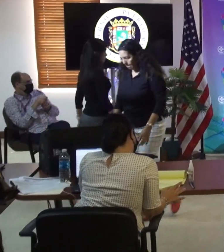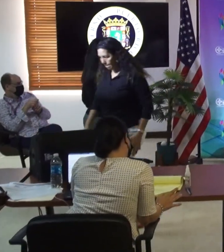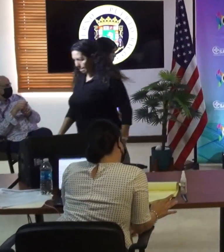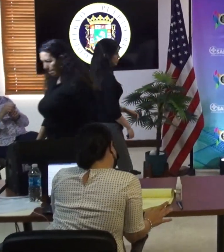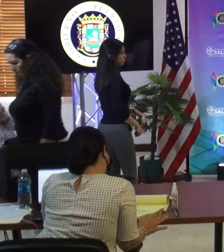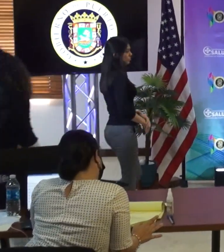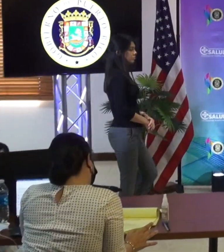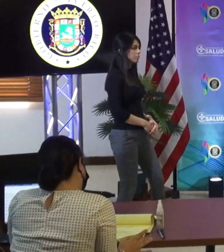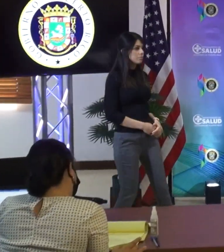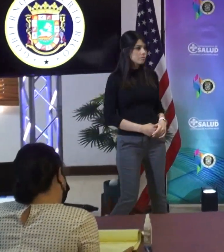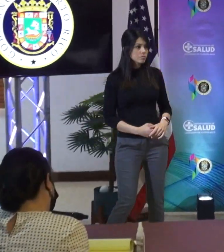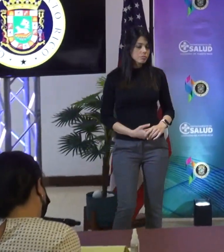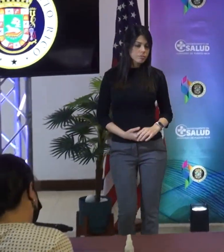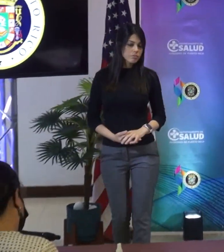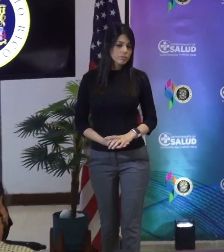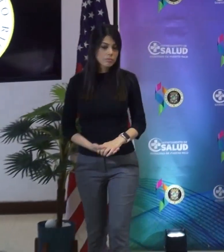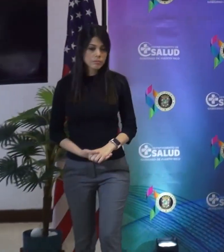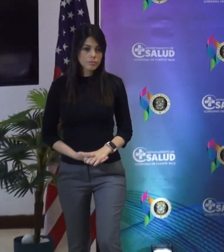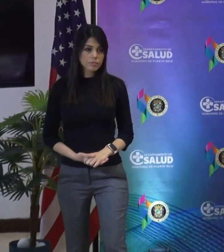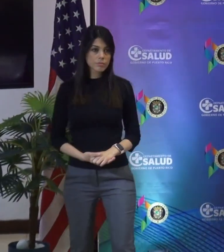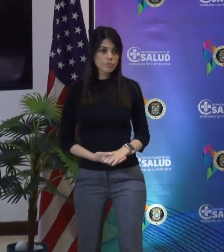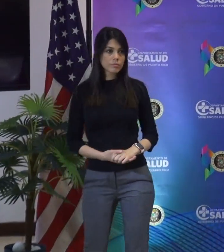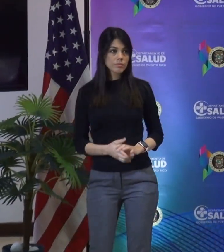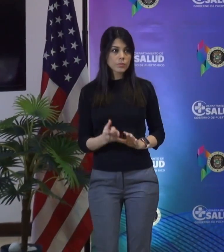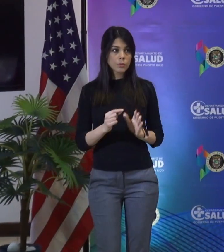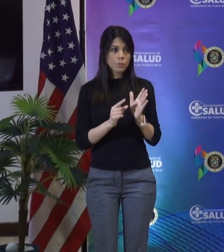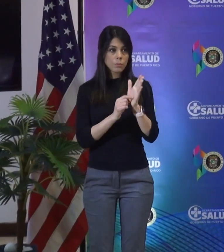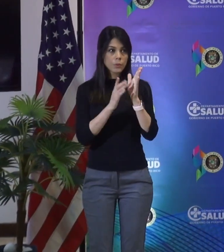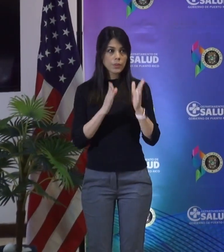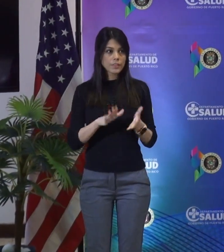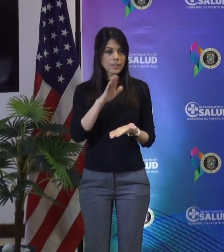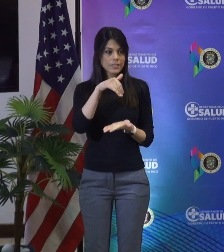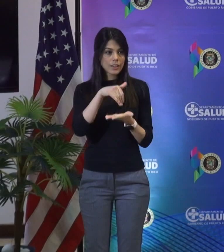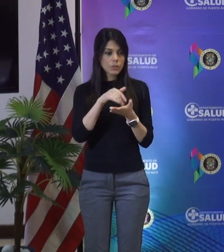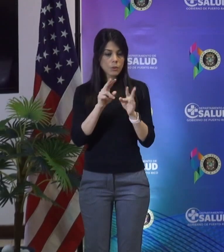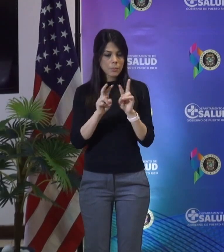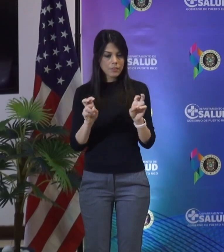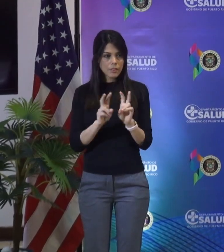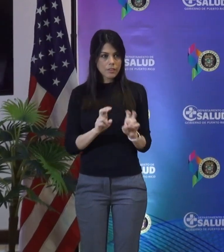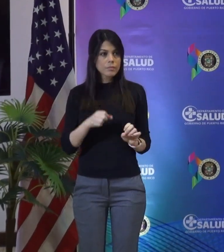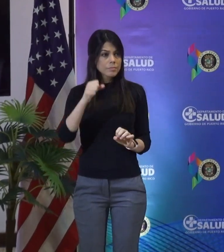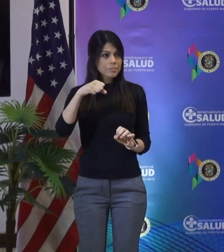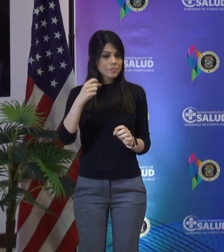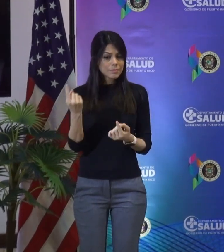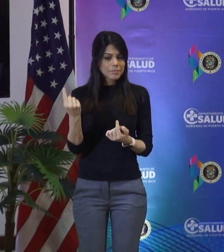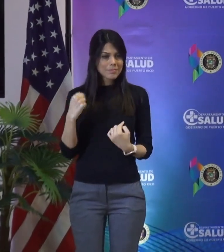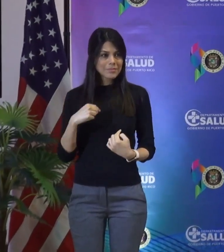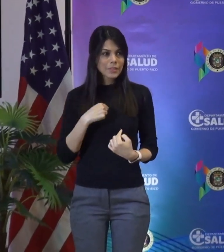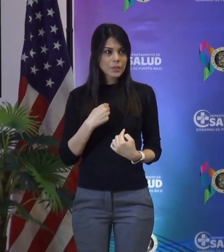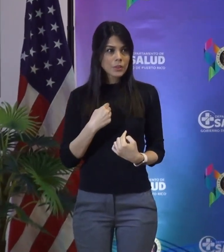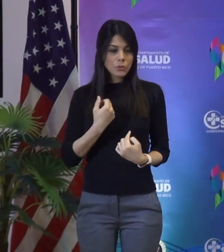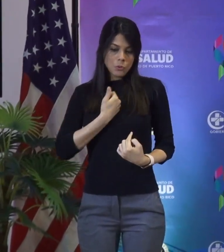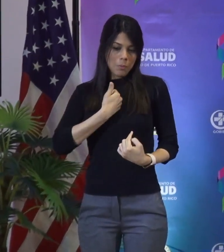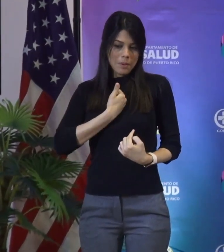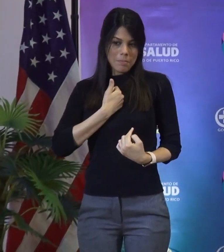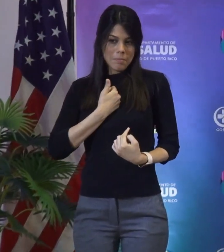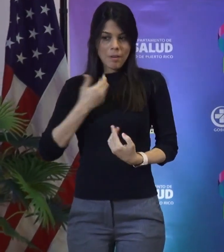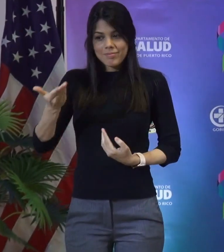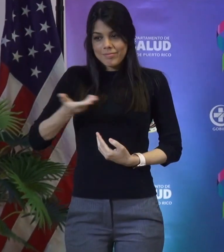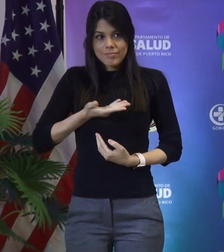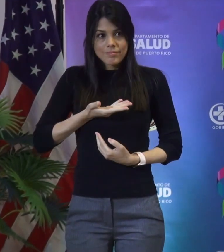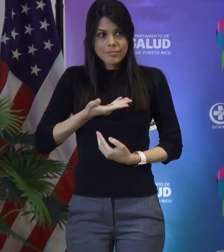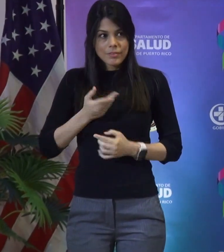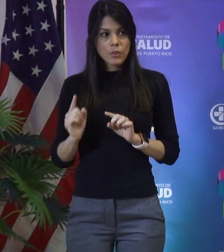metropolitana. En un informe desglosado por el Departamento de Salud, se precisó que a la isla han llegado 459.150